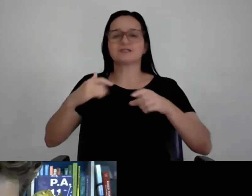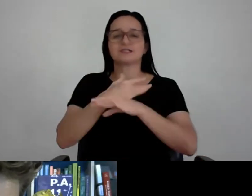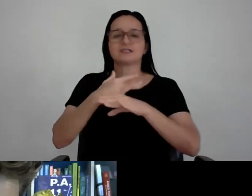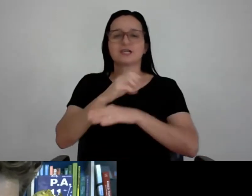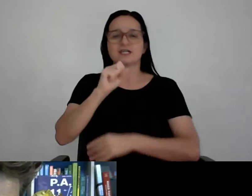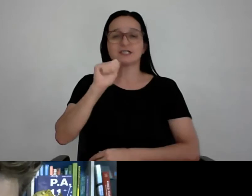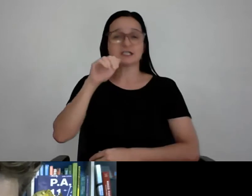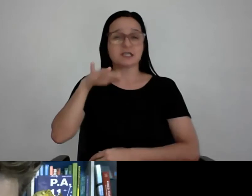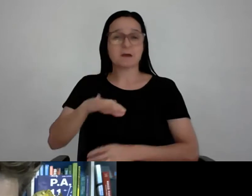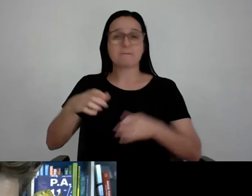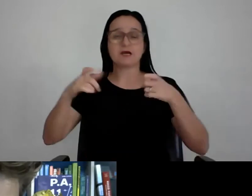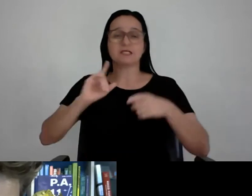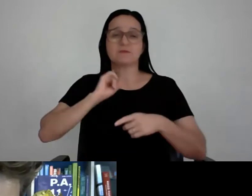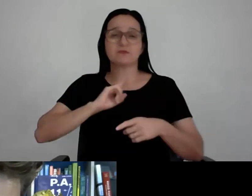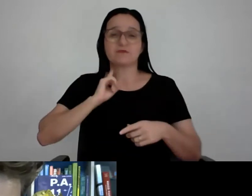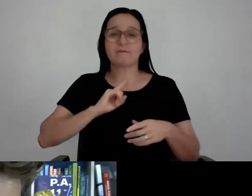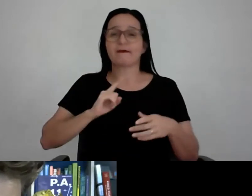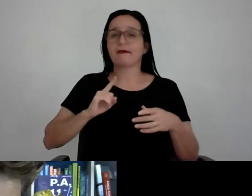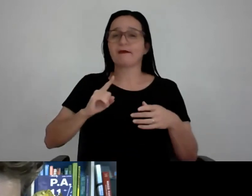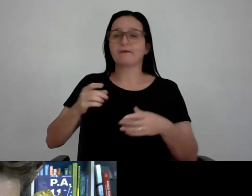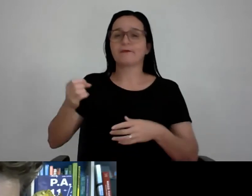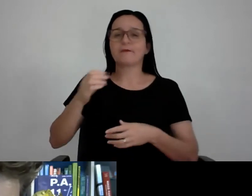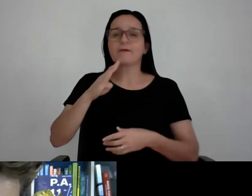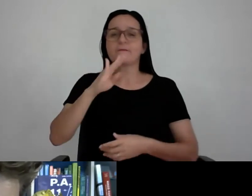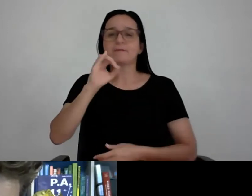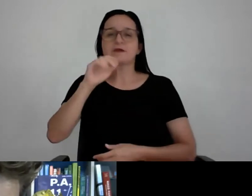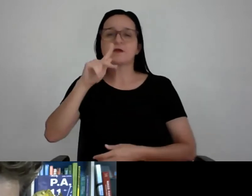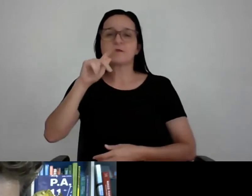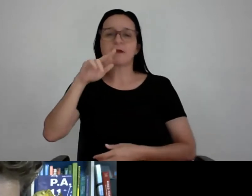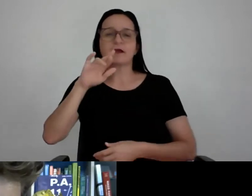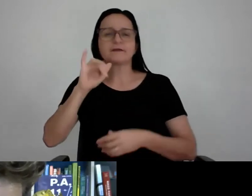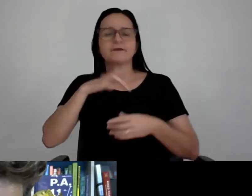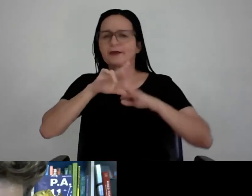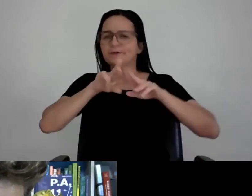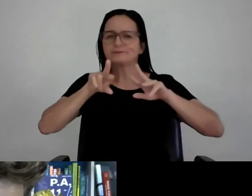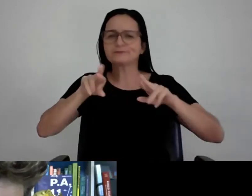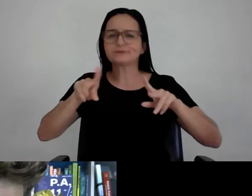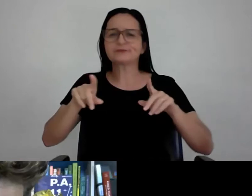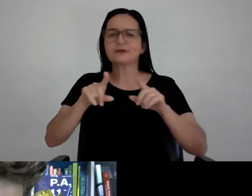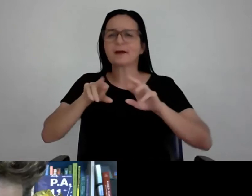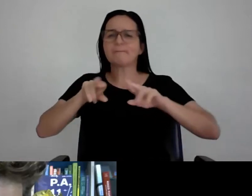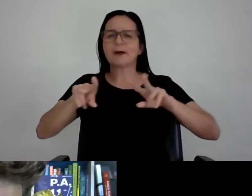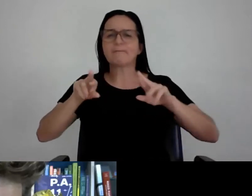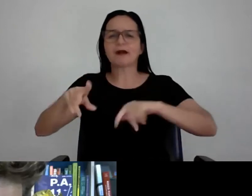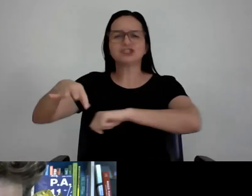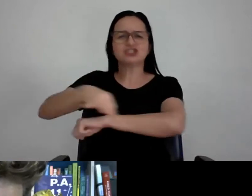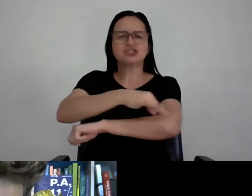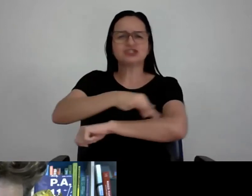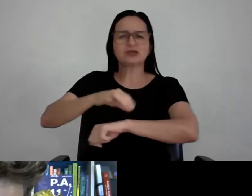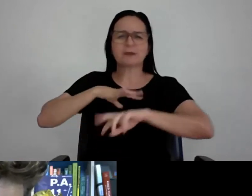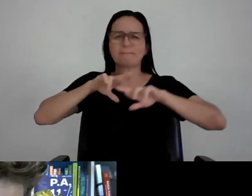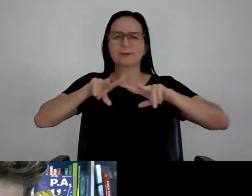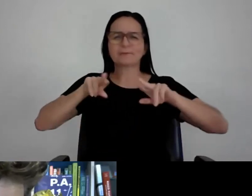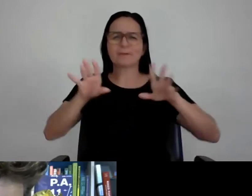sucesso também, o Bar do Zeca Pagodinho, o Escritório do Porta dos Fundos, Buses Breeze Resort também, entre centenas de projetos